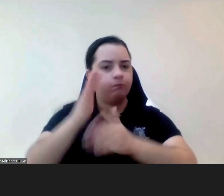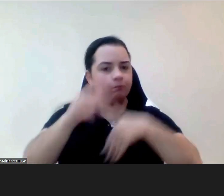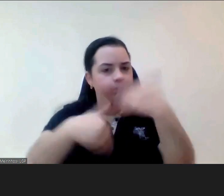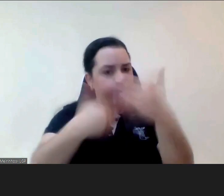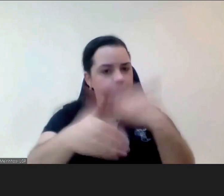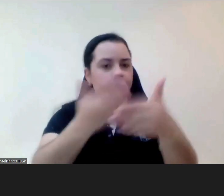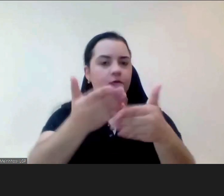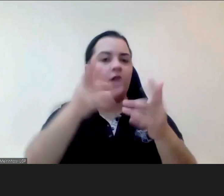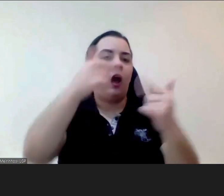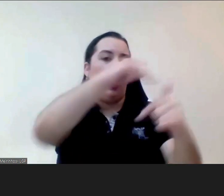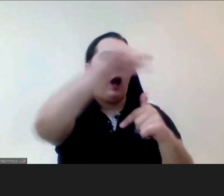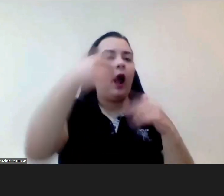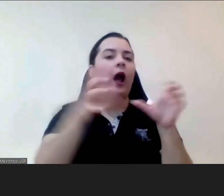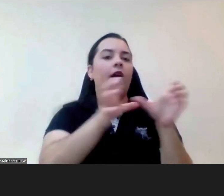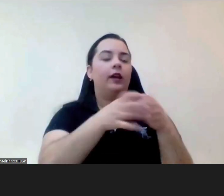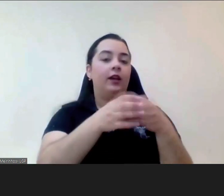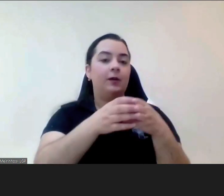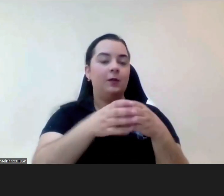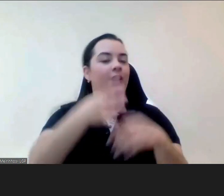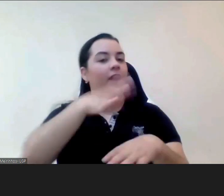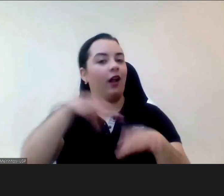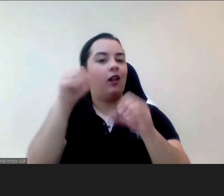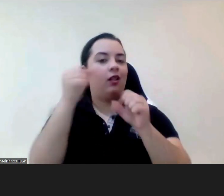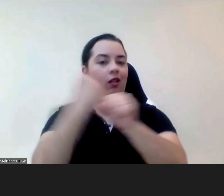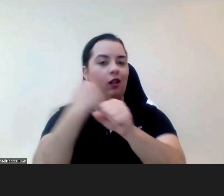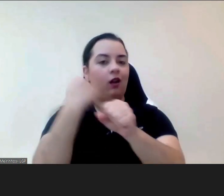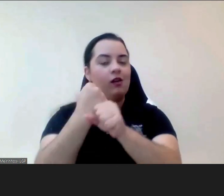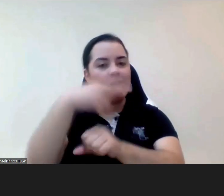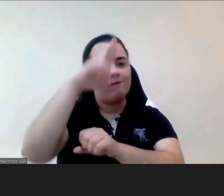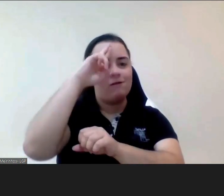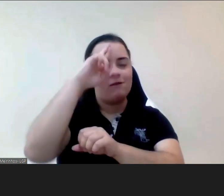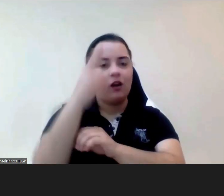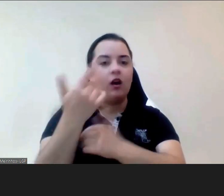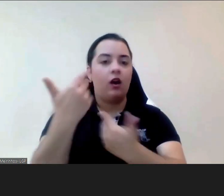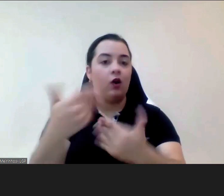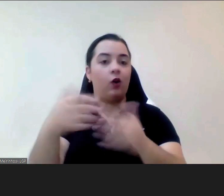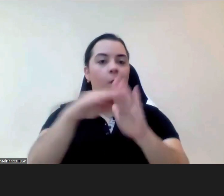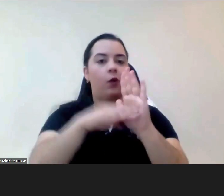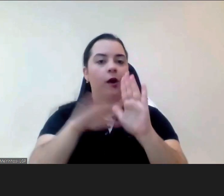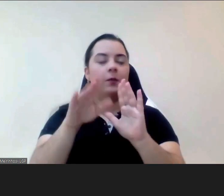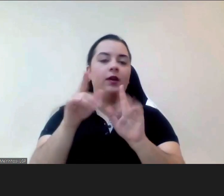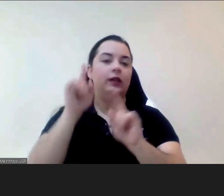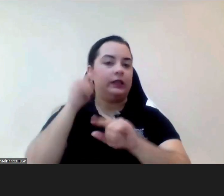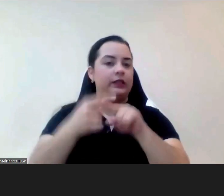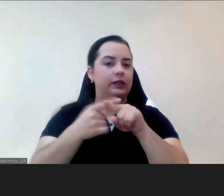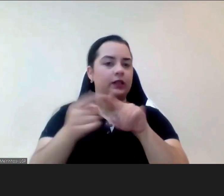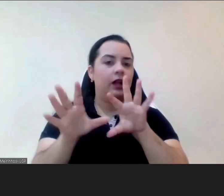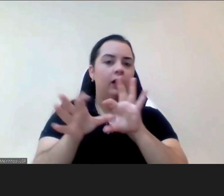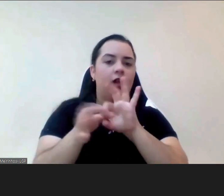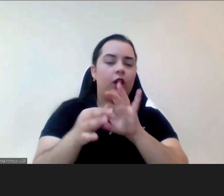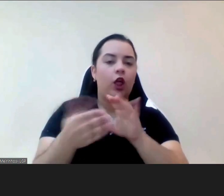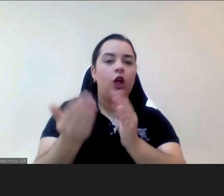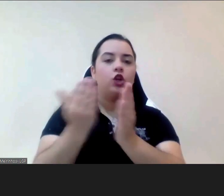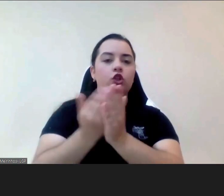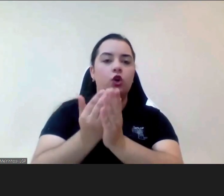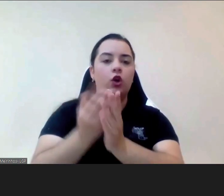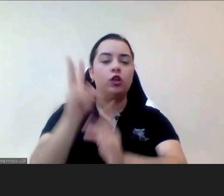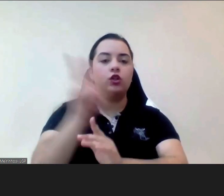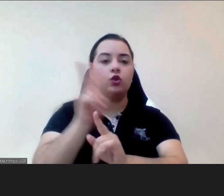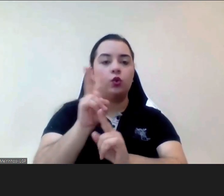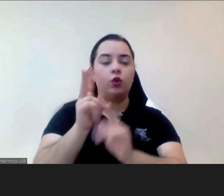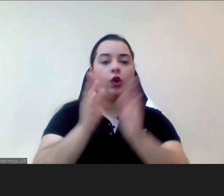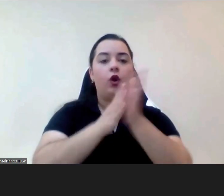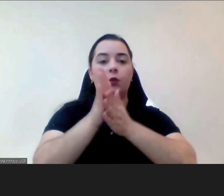entusiasmadas agora temos um programa muito interessante que está incluído na escola de segunda oportunidade é a única escola de segunda oportunidade